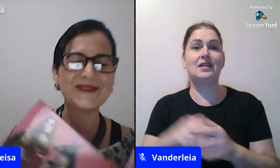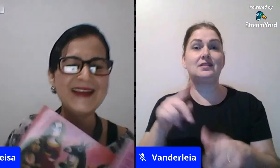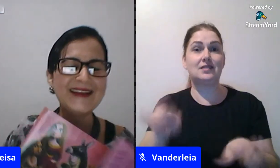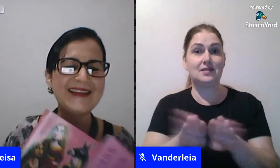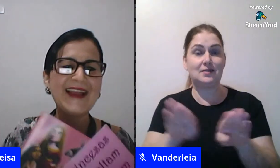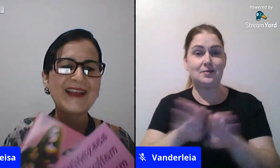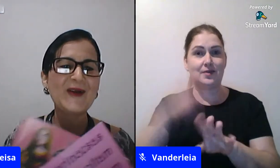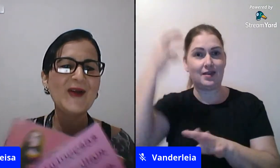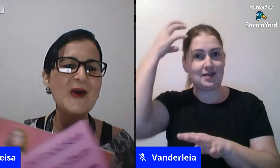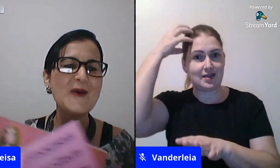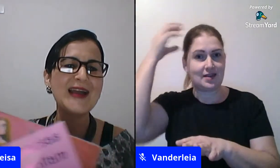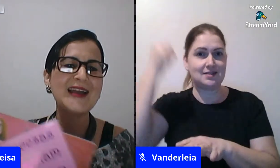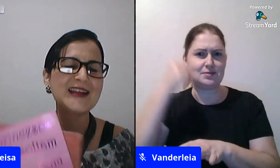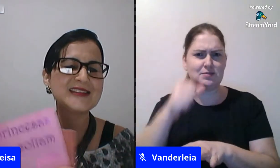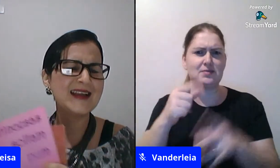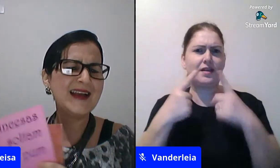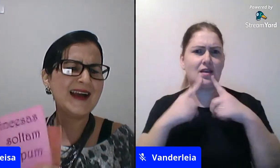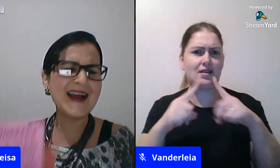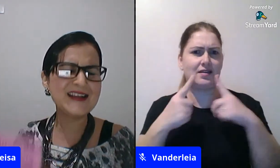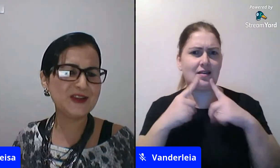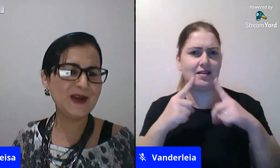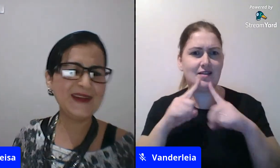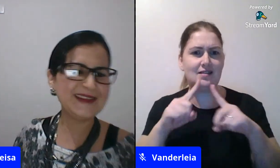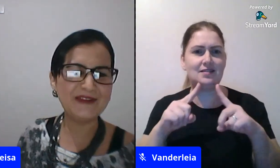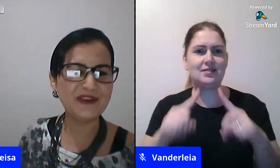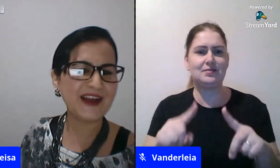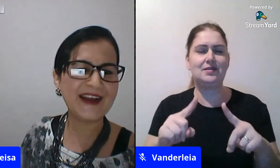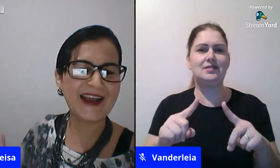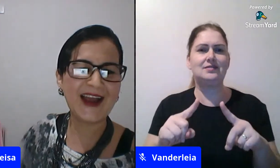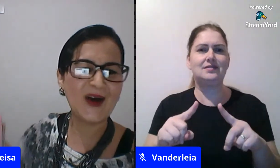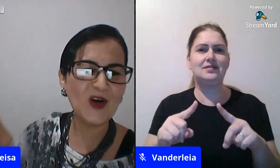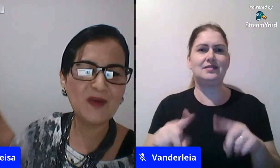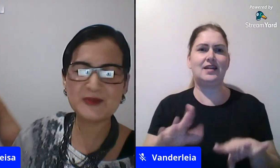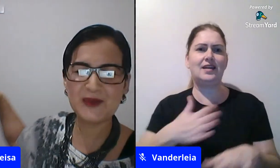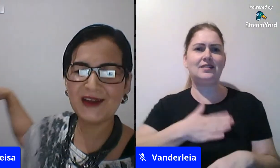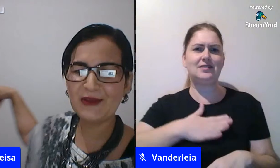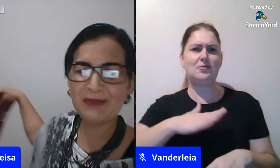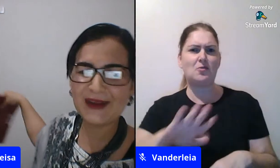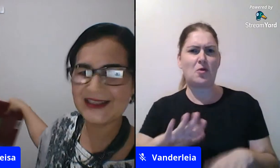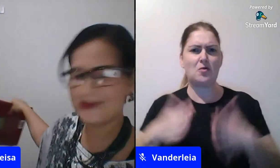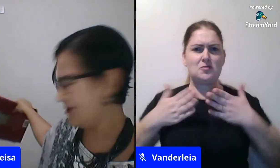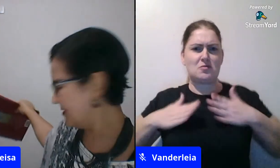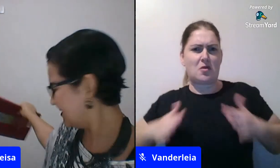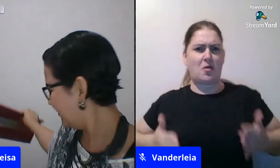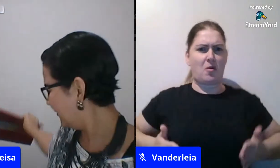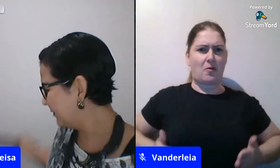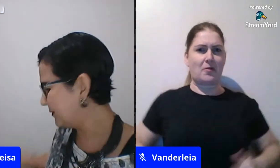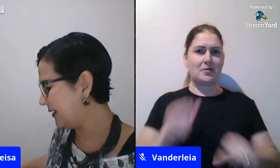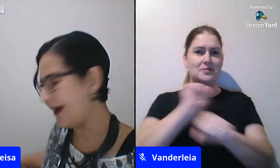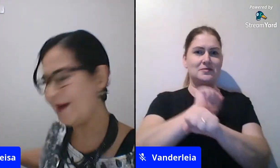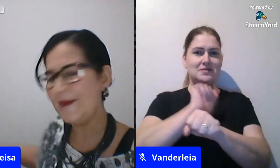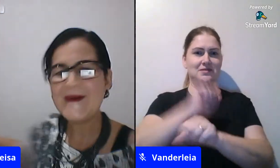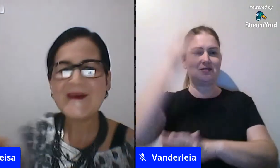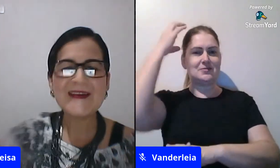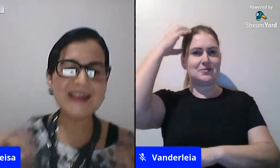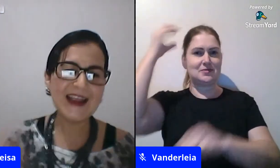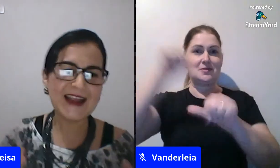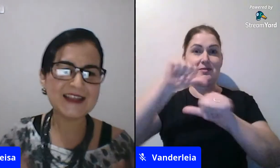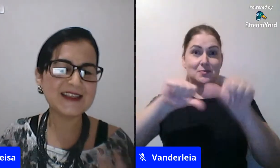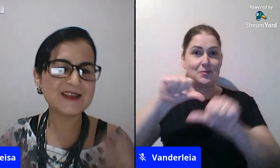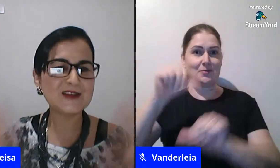que tem um né que colocam ela elas ai gente eu não aguentava ficar naquela roupa esperando o príncipe nossa é muito legal